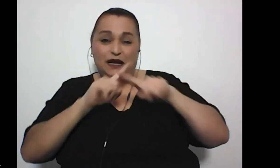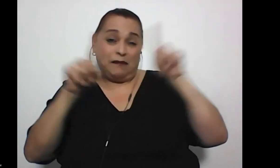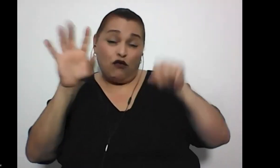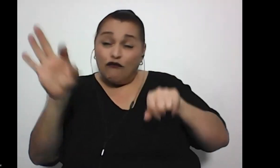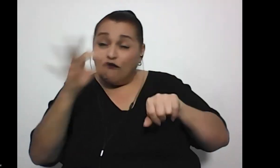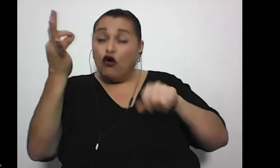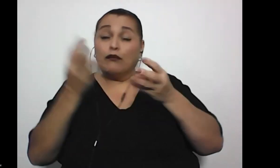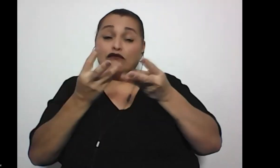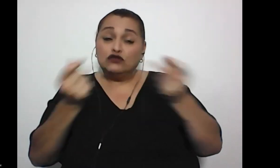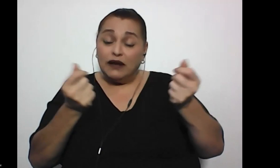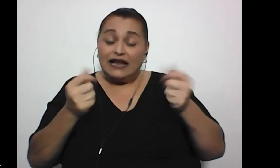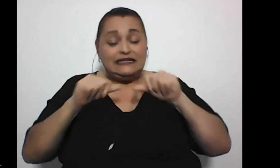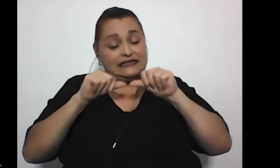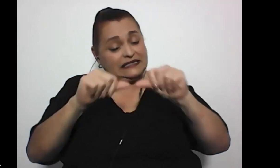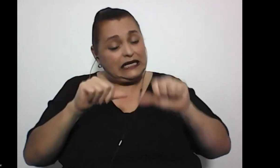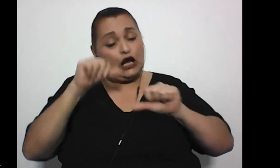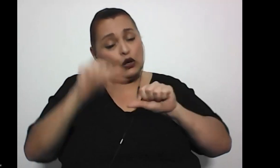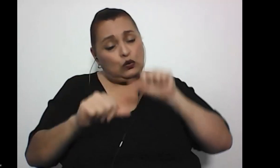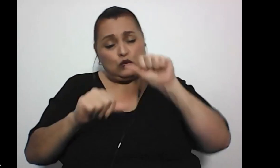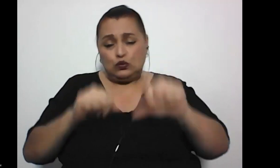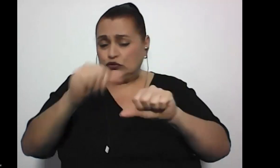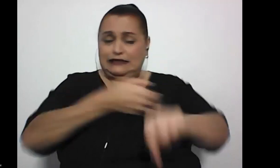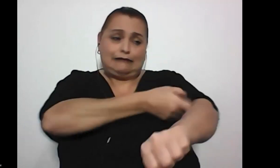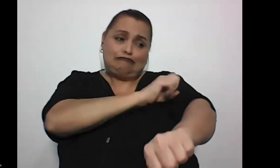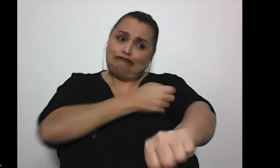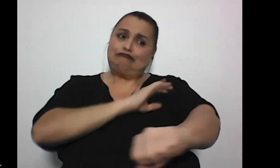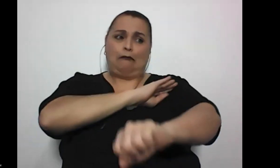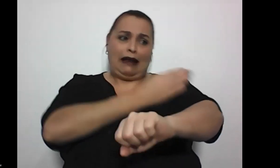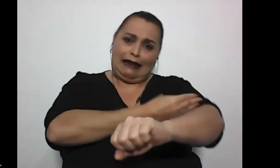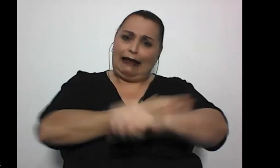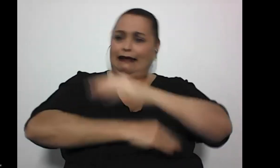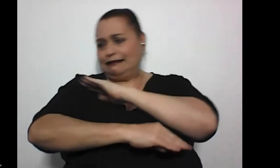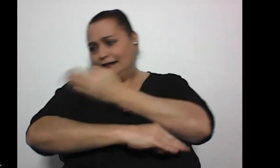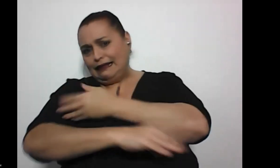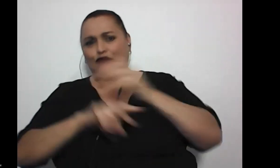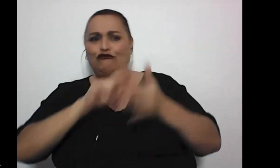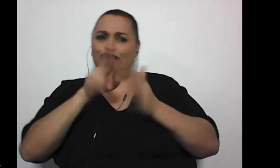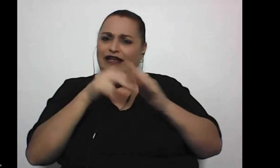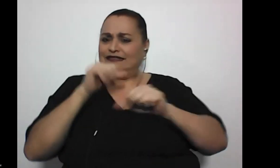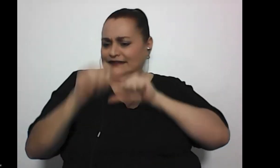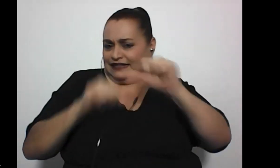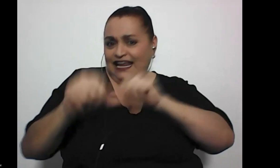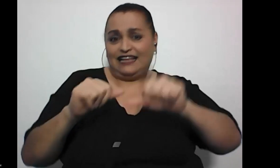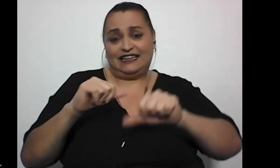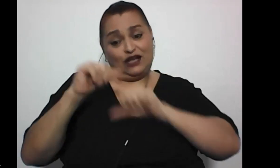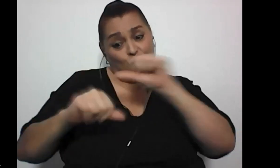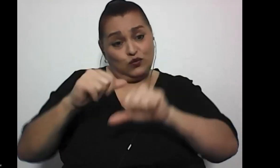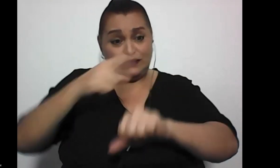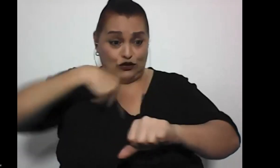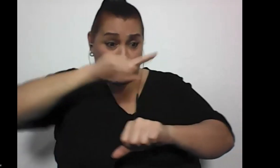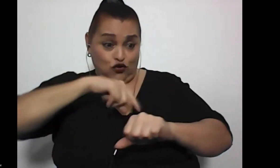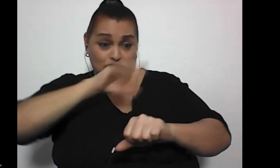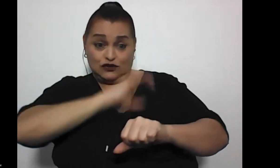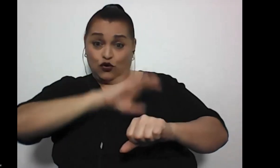de resolver es luchando, siendo siempre valientes, siempre resilientes, sabiendo que las luchas de nosotras como mujeres en condición de